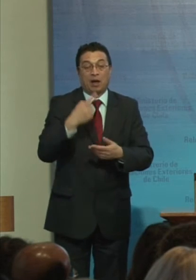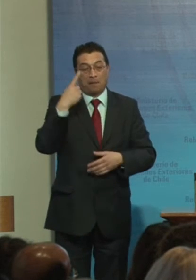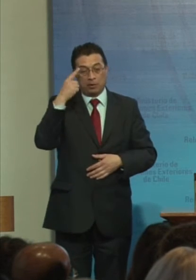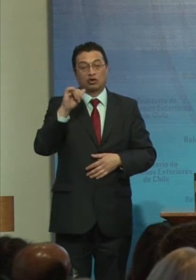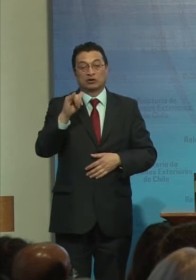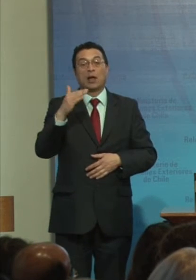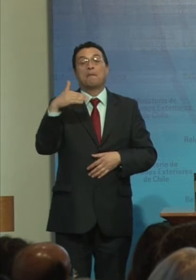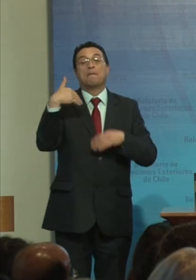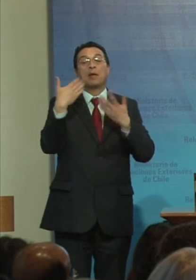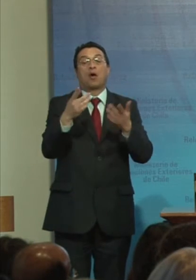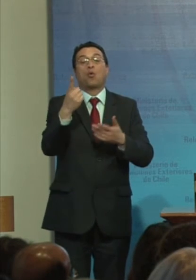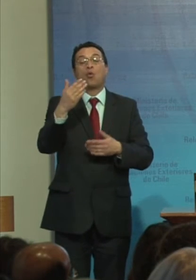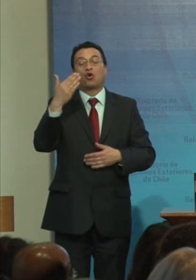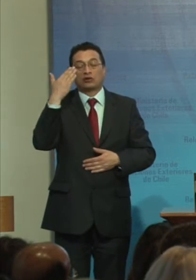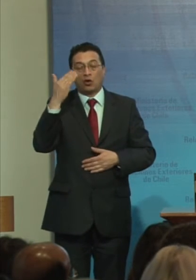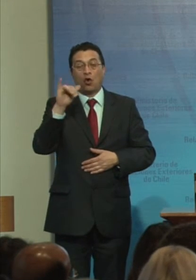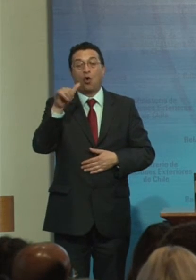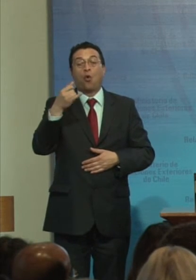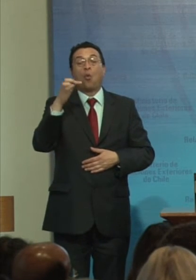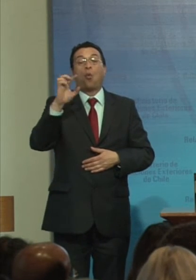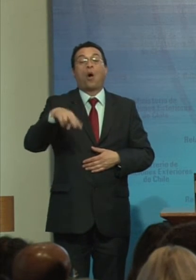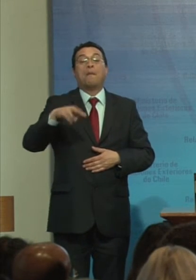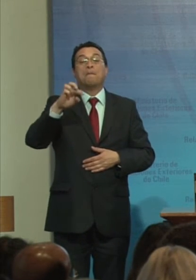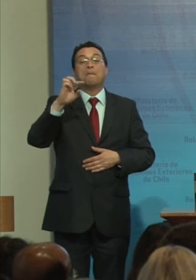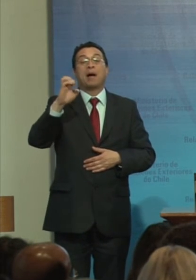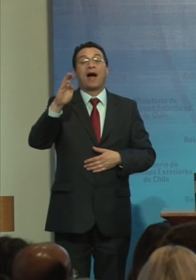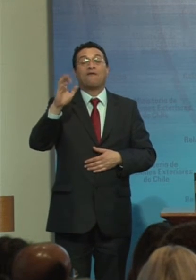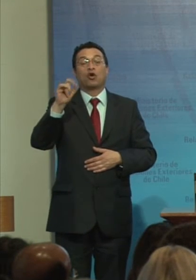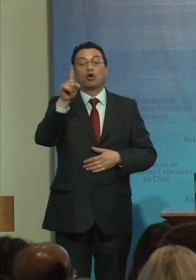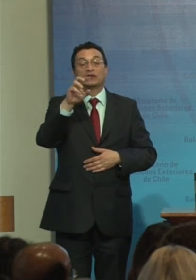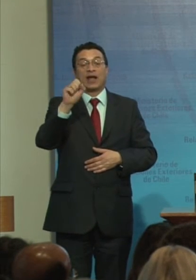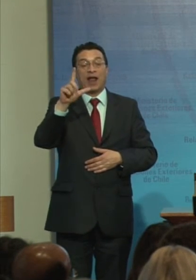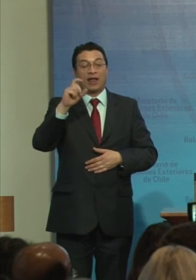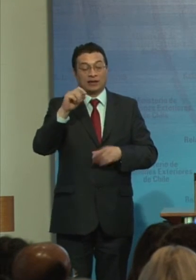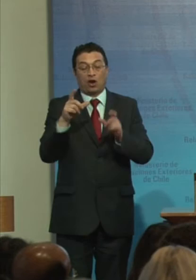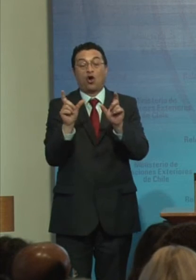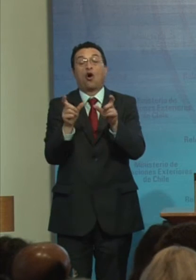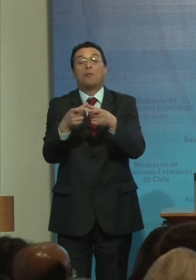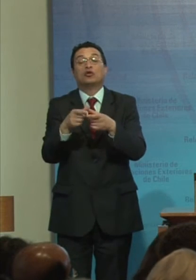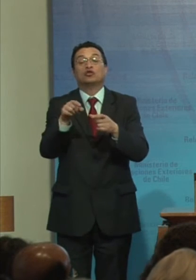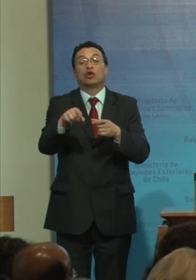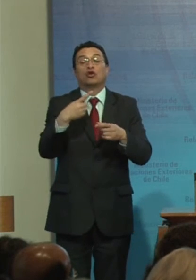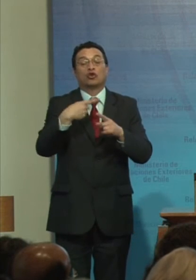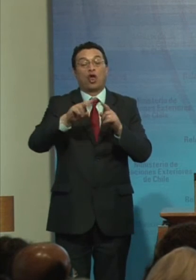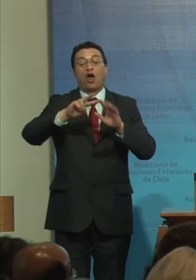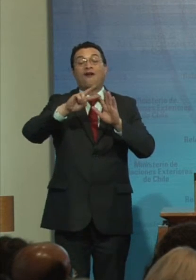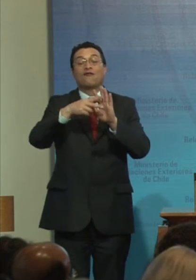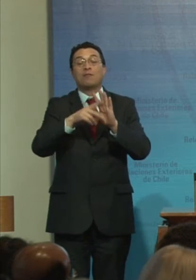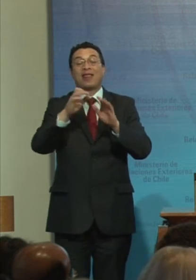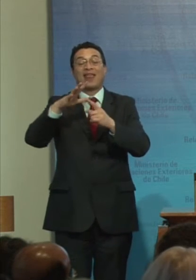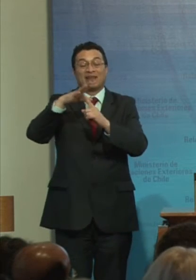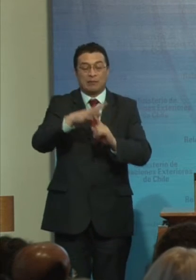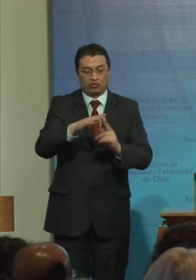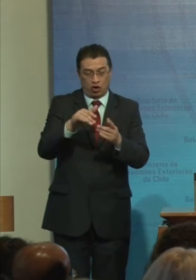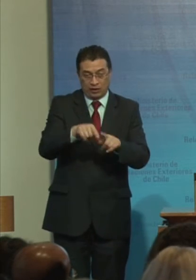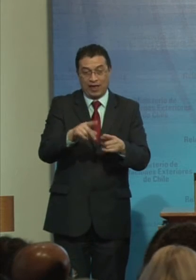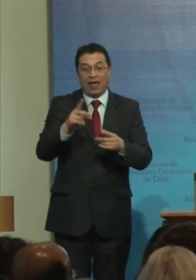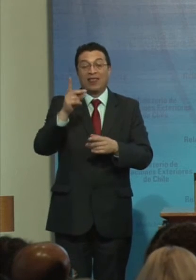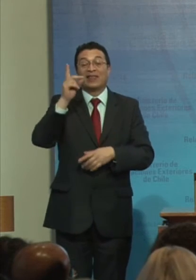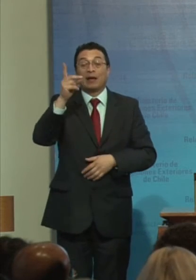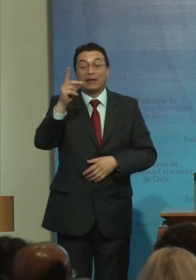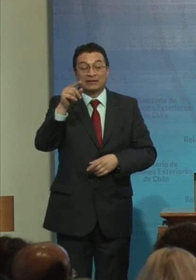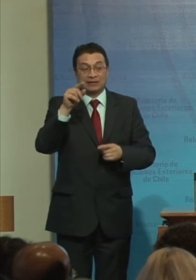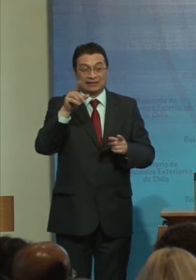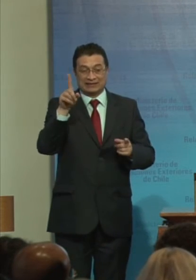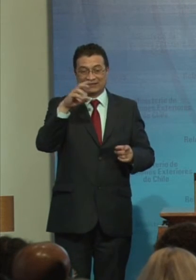envió un saludo Es don Juan Pablo Salazar President del Comité Para la Eliminación De Todas las Formas De Discriminación Contra las Personas Con Discapacidad